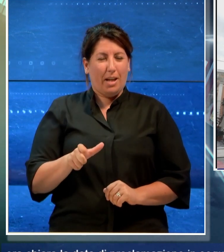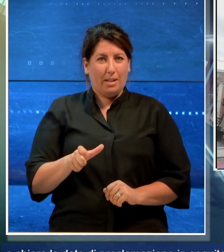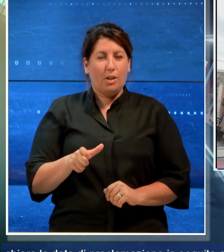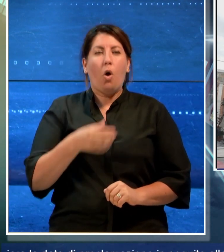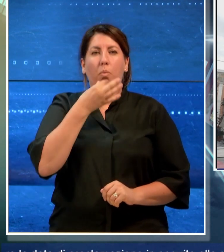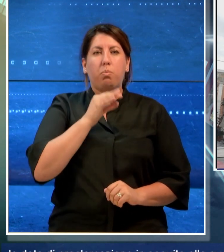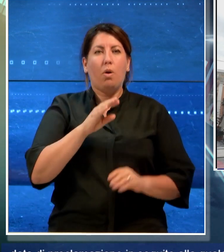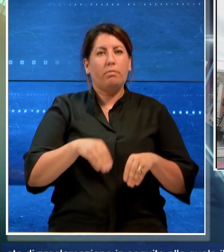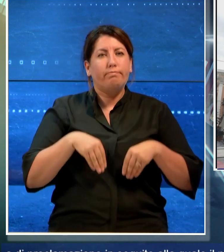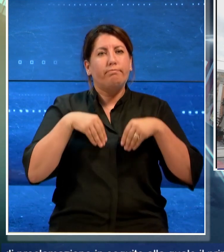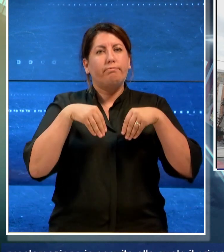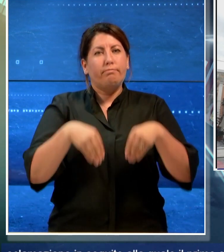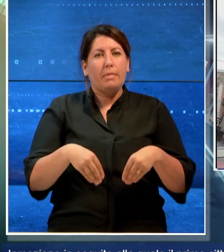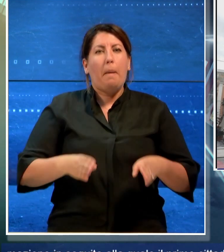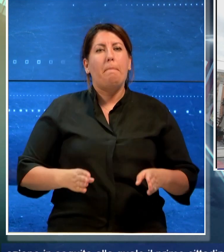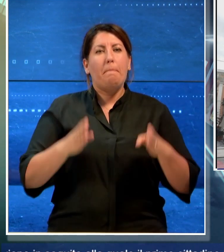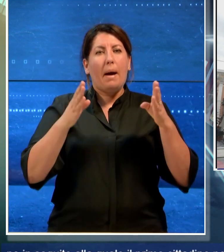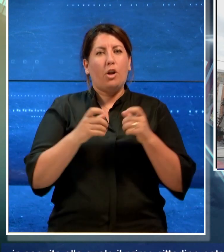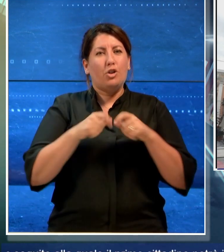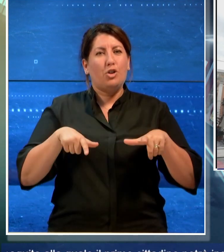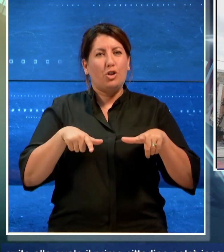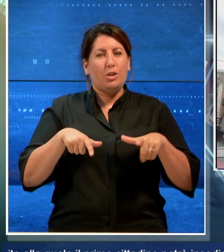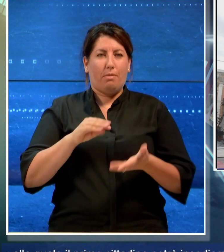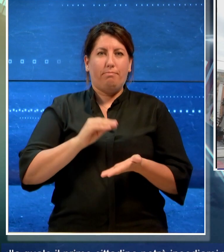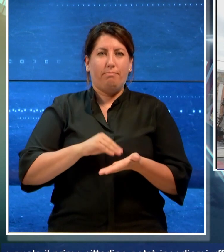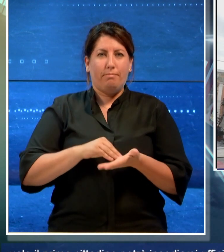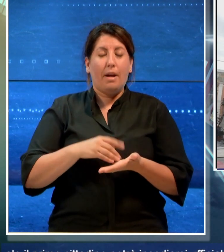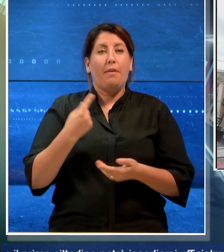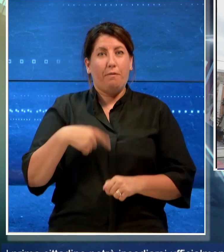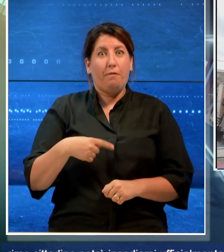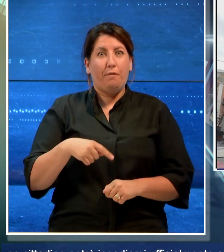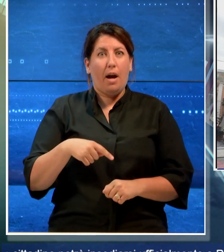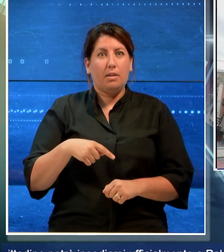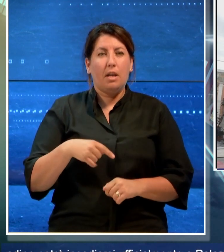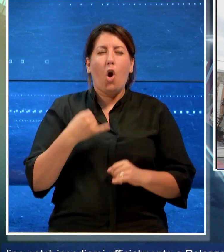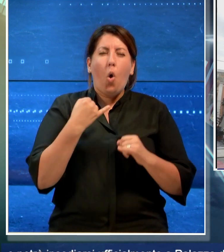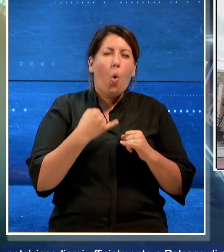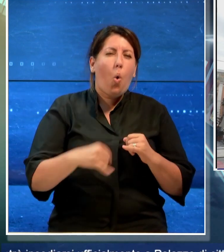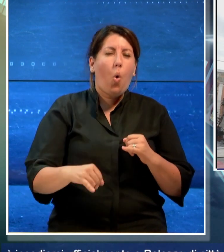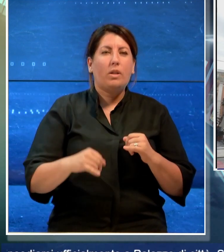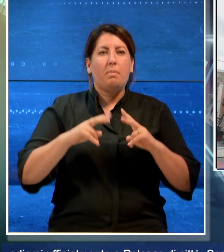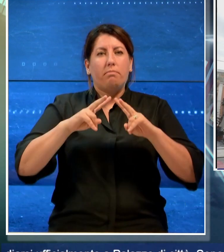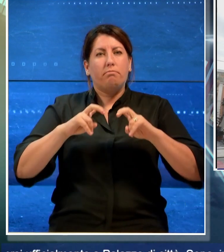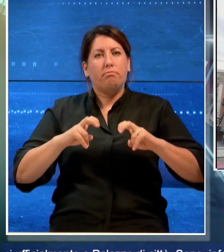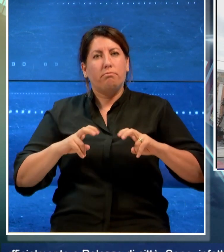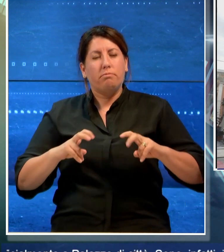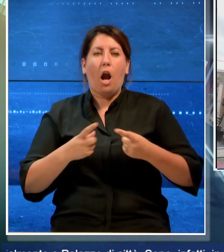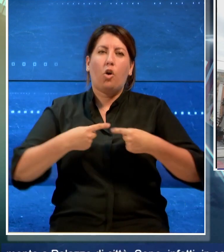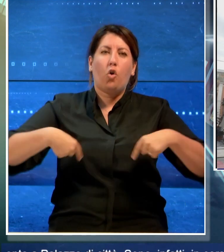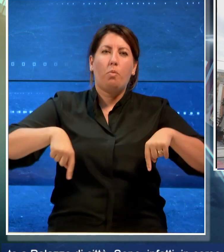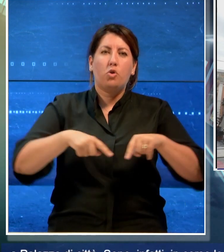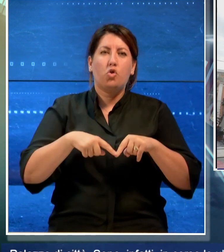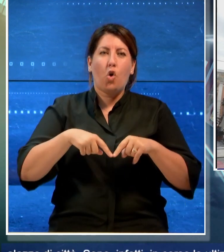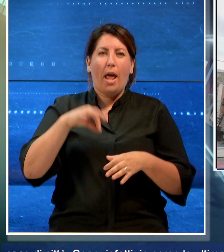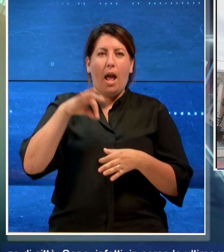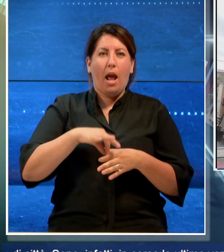ufficialmente a Palazzo di Città. Sono infatti in corso le ultime verifiche da parte della Commissione